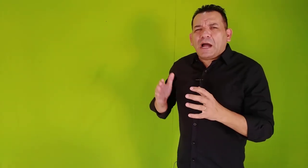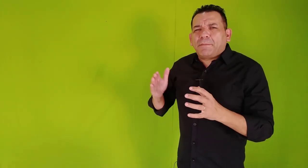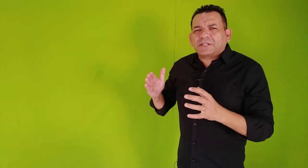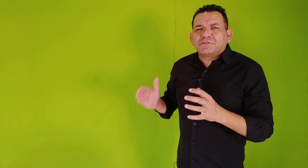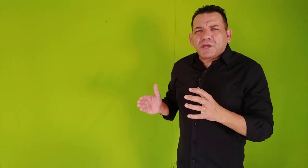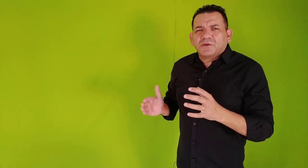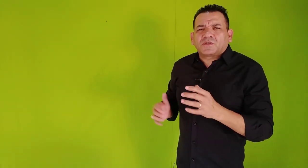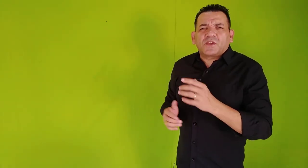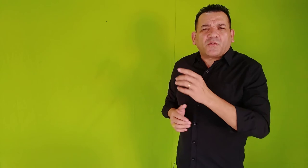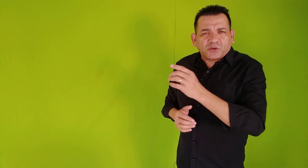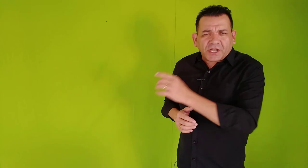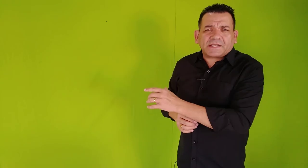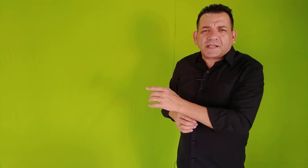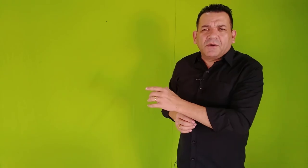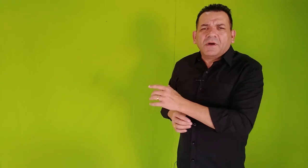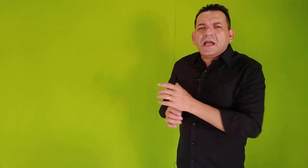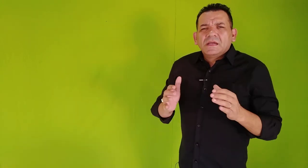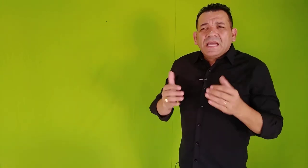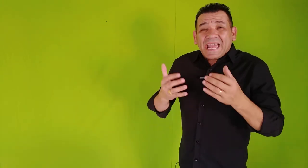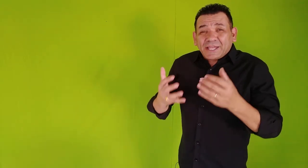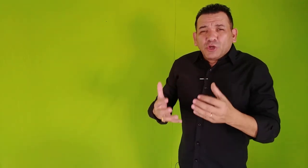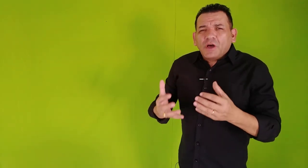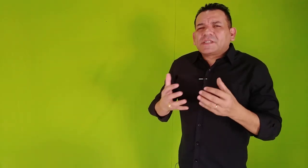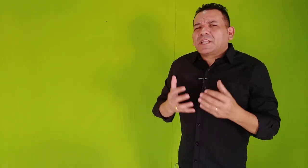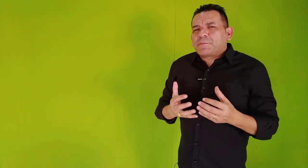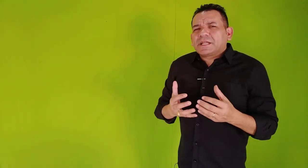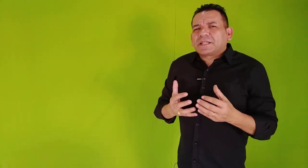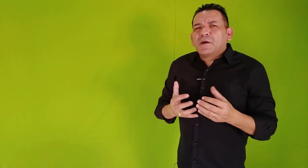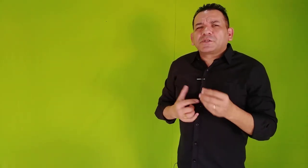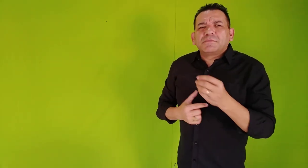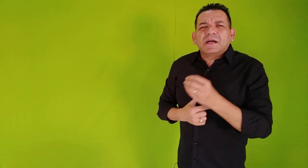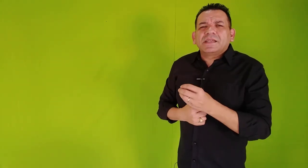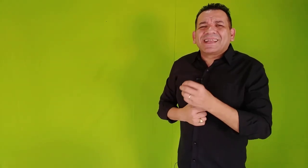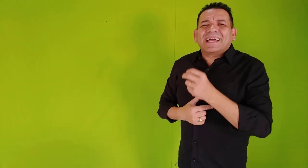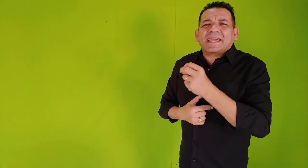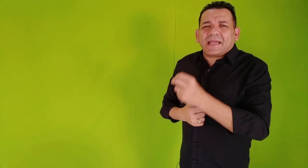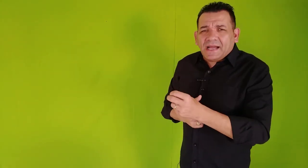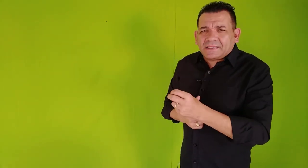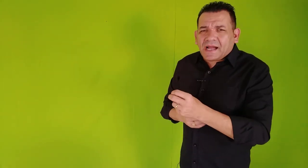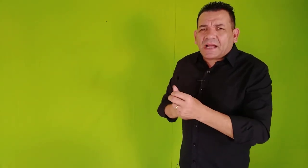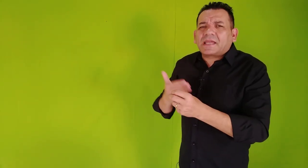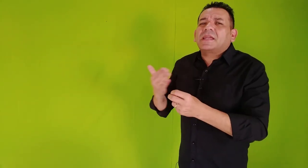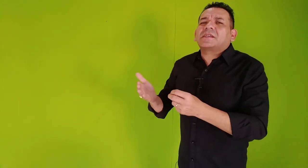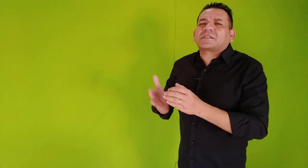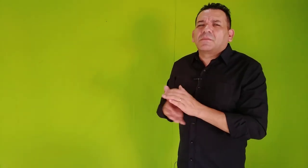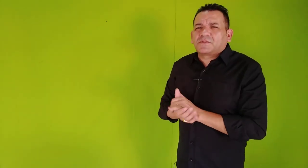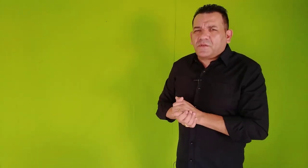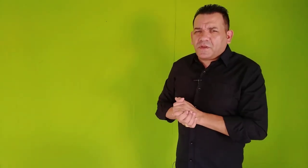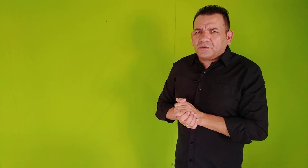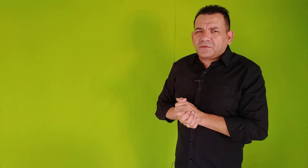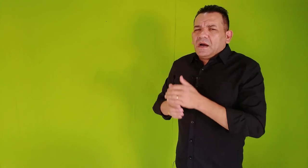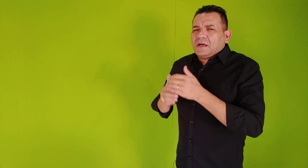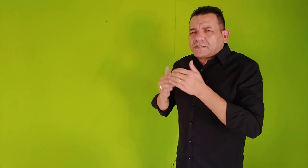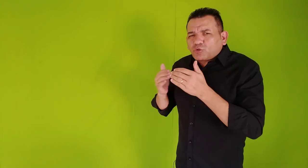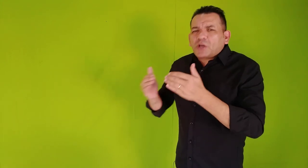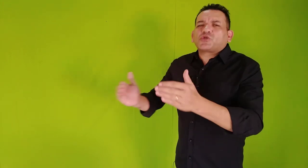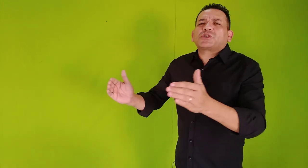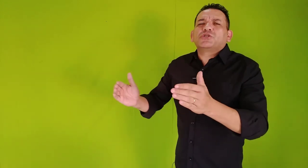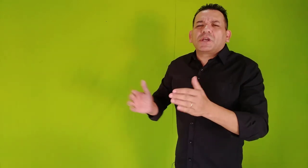abatimento e frustração, é que nós interpretamos de maneira errada aquilo que estamos vivendo, as situações que nós